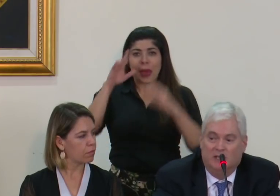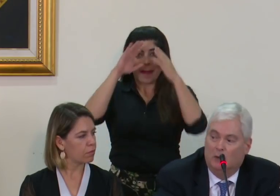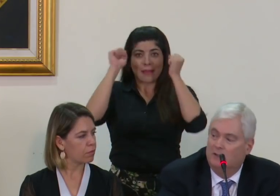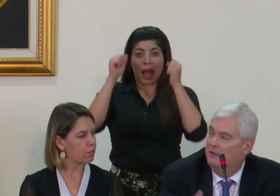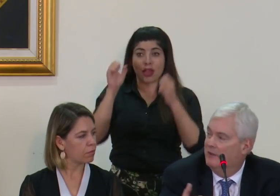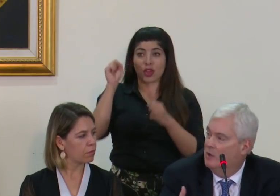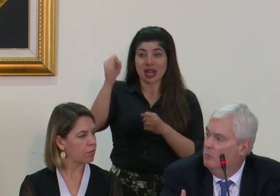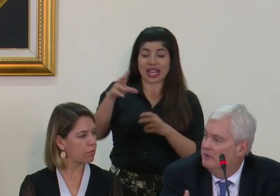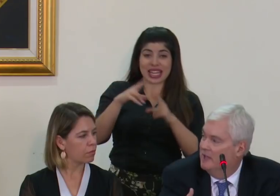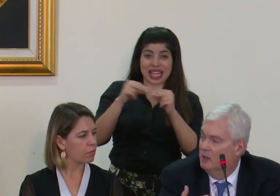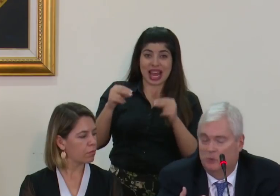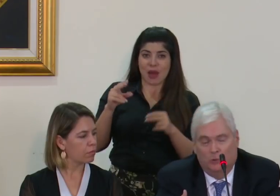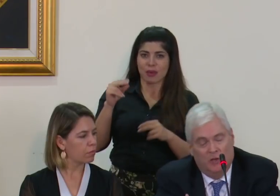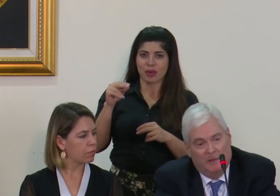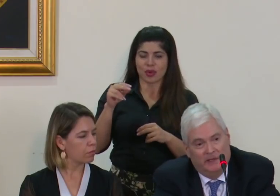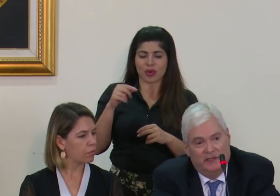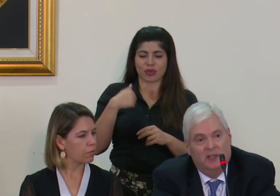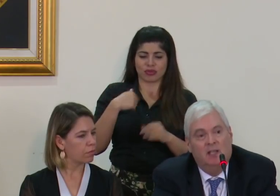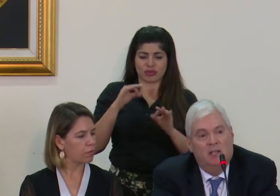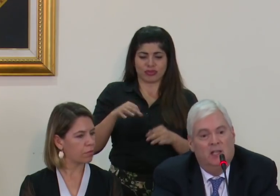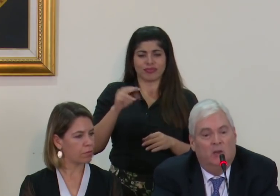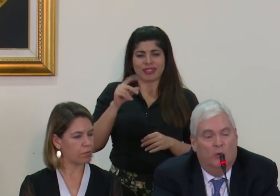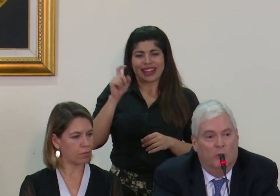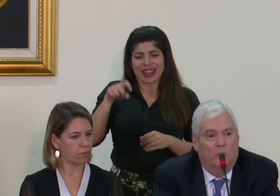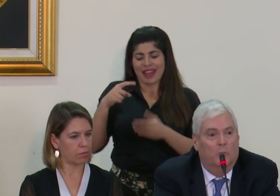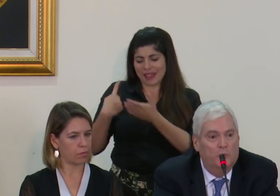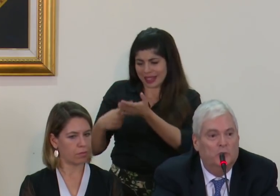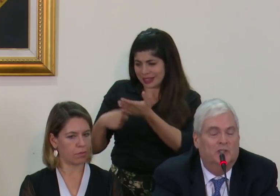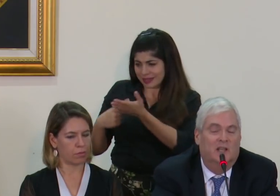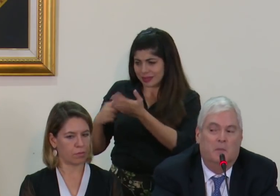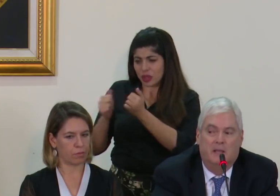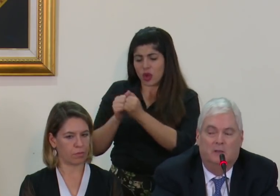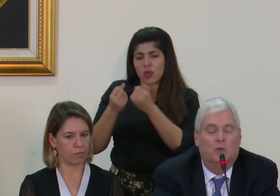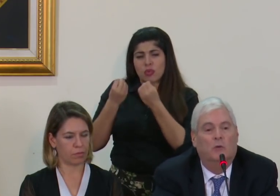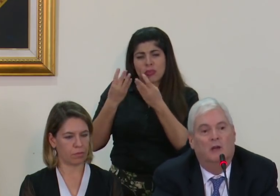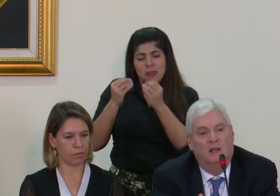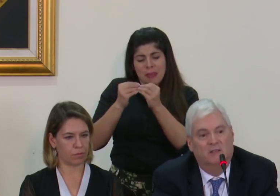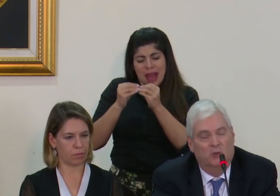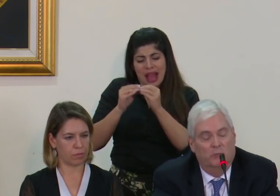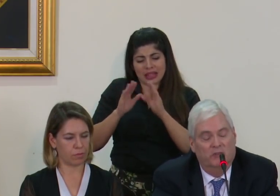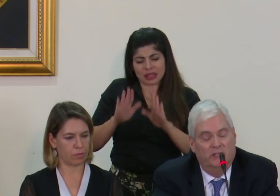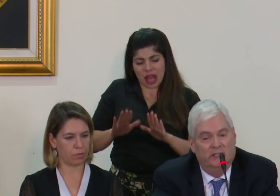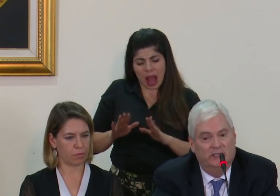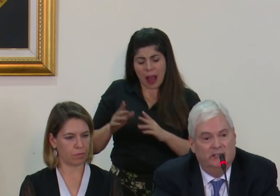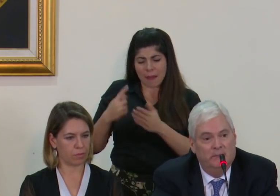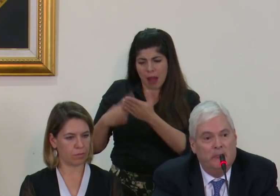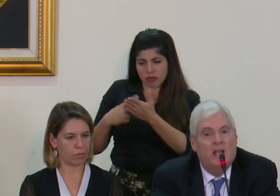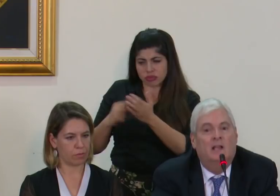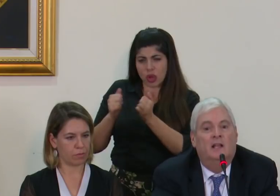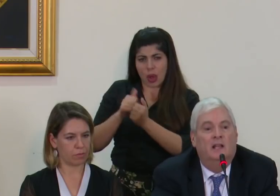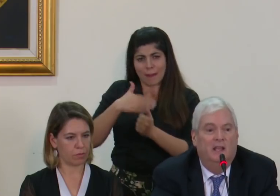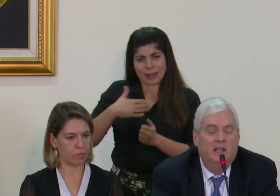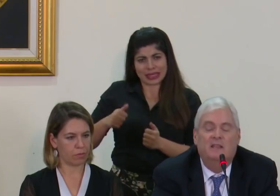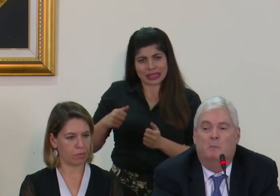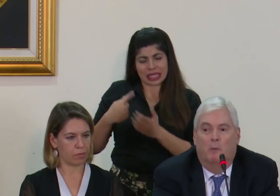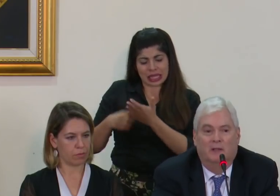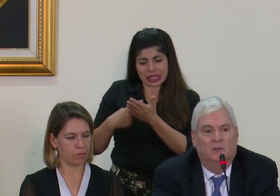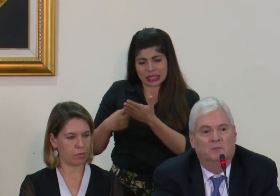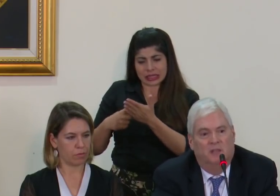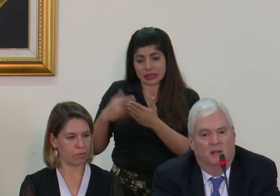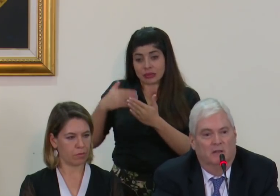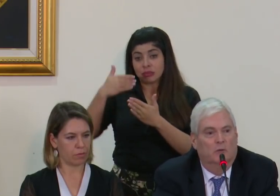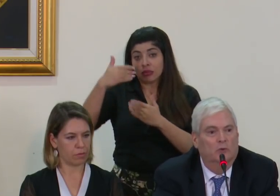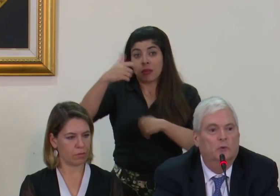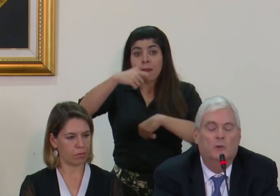Nicaragua eso es algo que tendré que conversar oportunamente con mucho detenimiento con el señor presidente y de